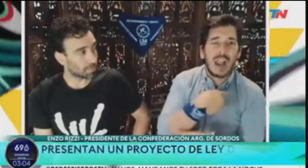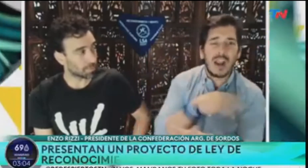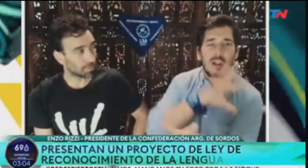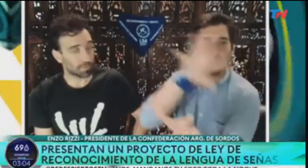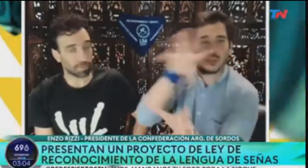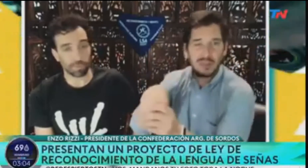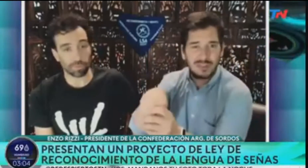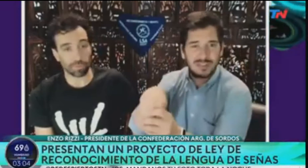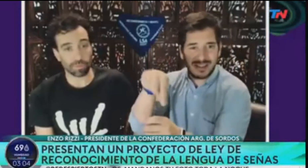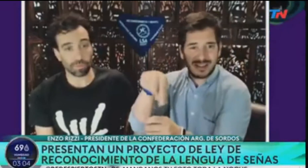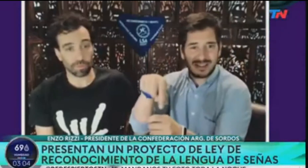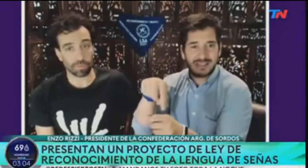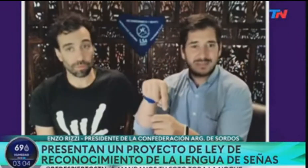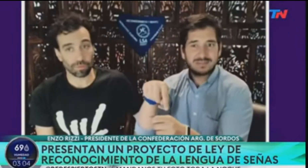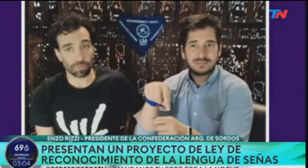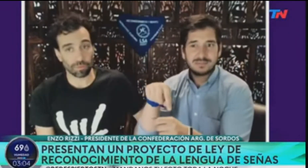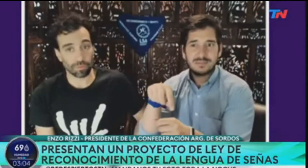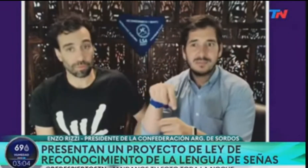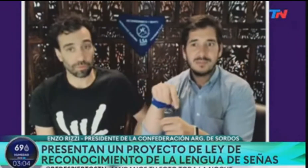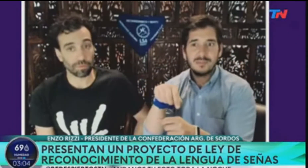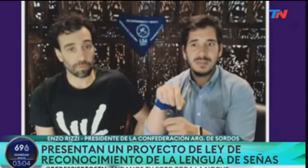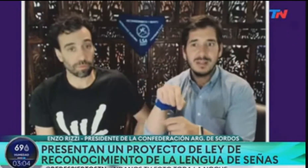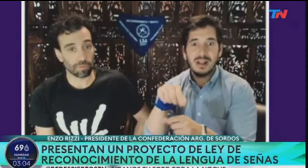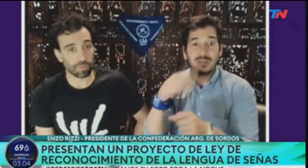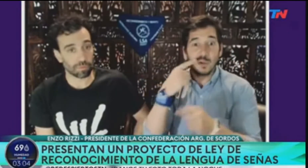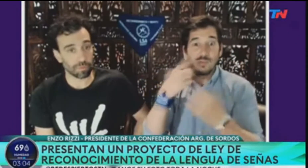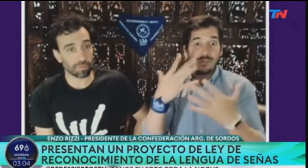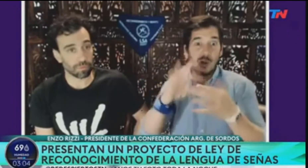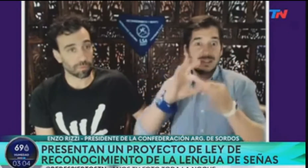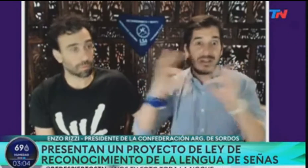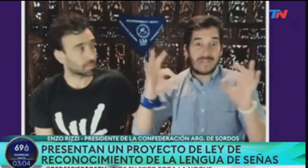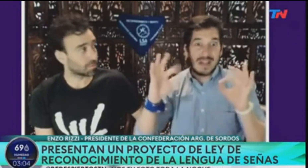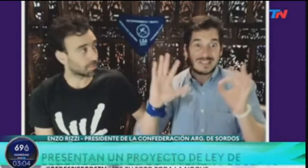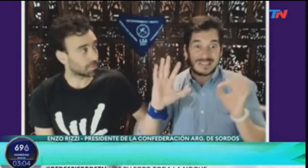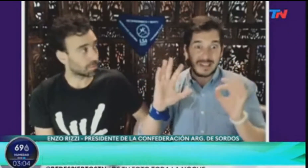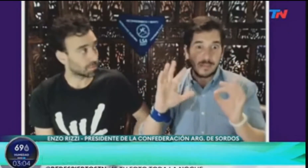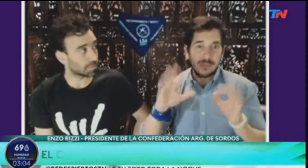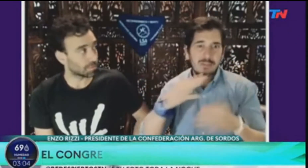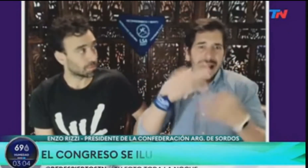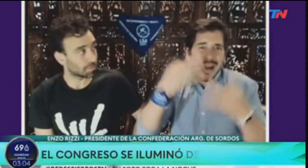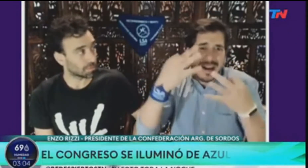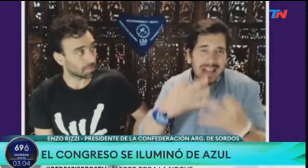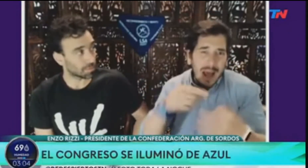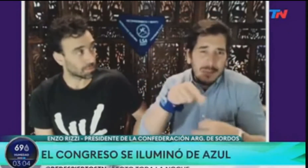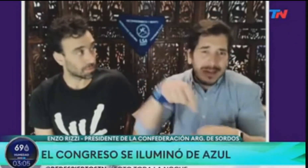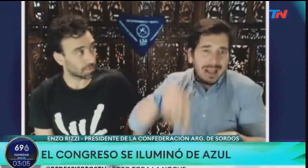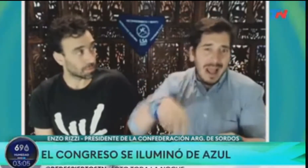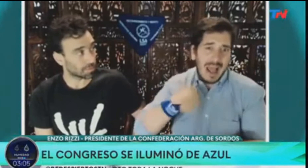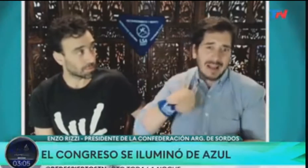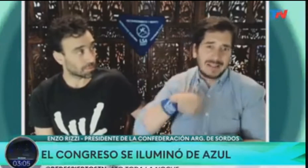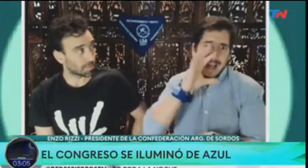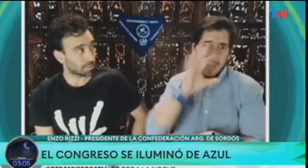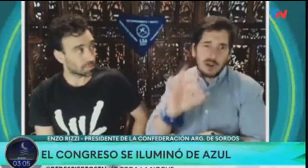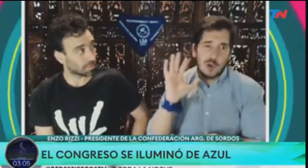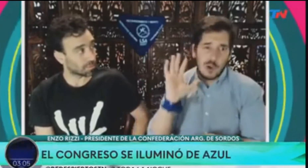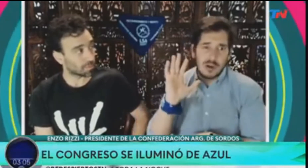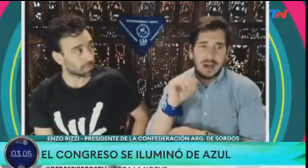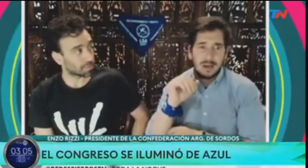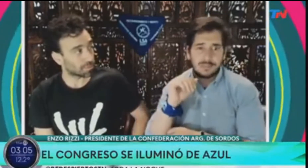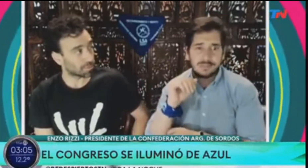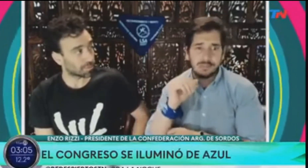Y la convención de las personas con discapacidad lo que dice es, nada de nosotros sin nosotros. Esa frase, ese lema,